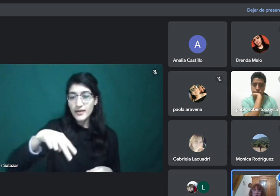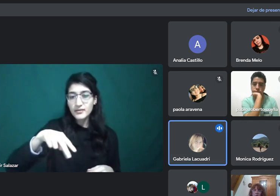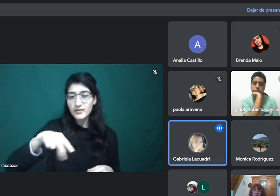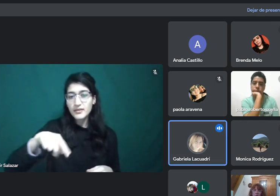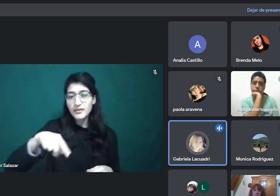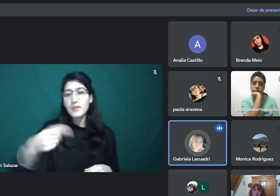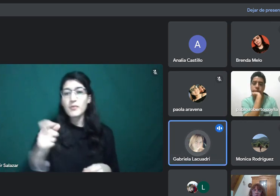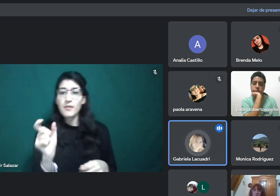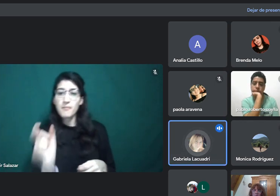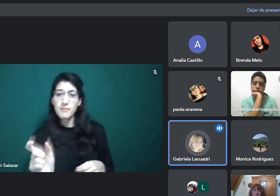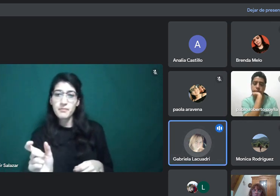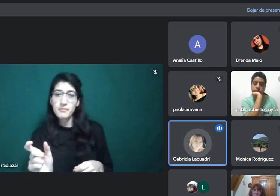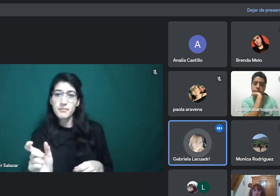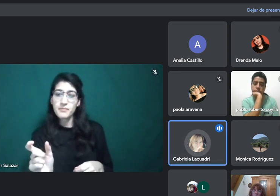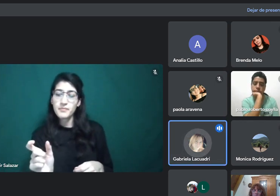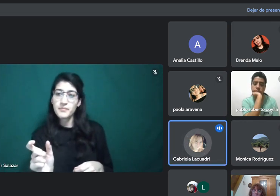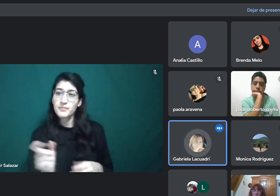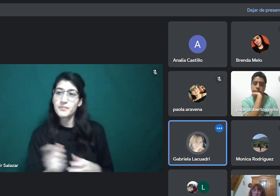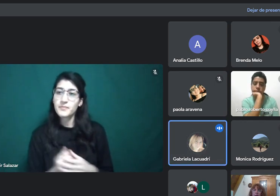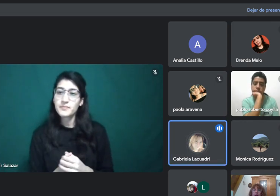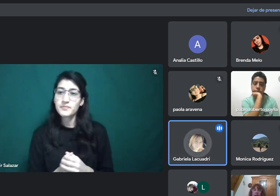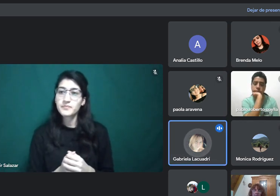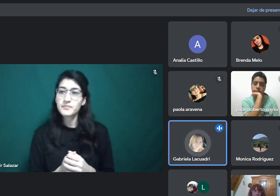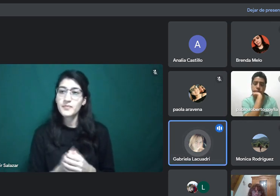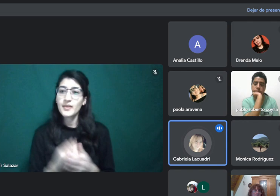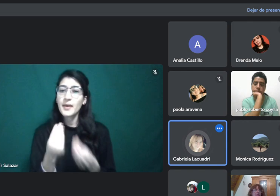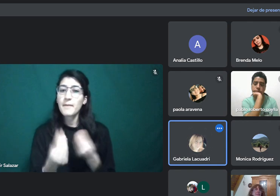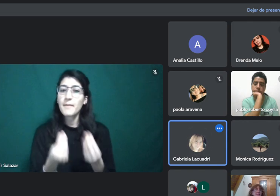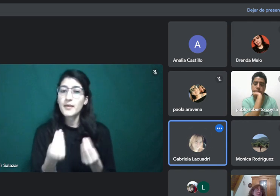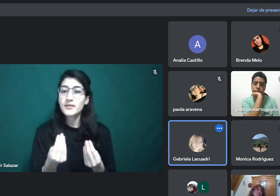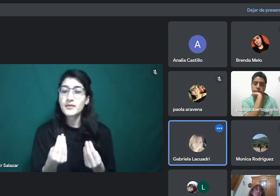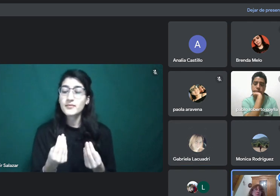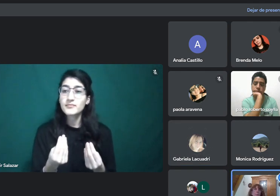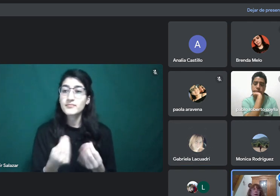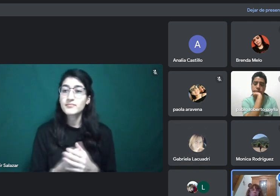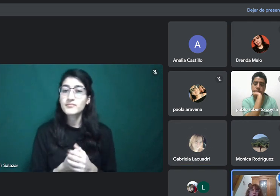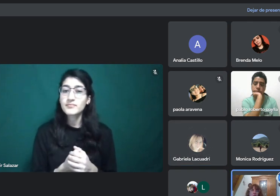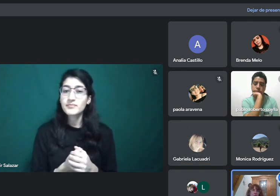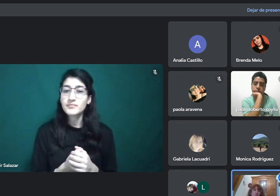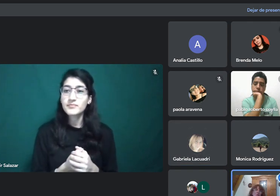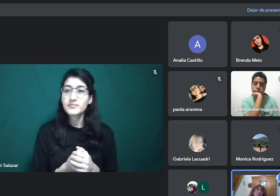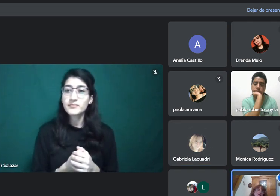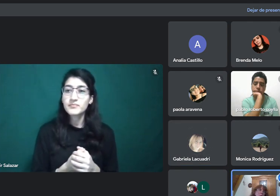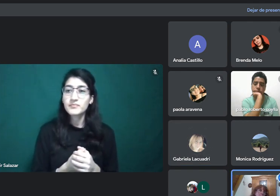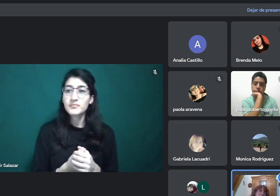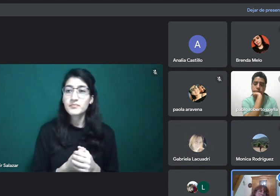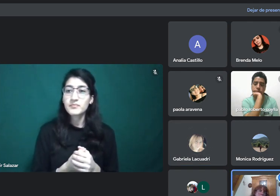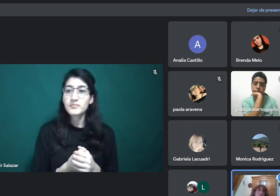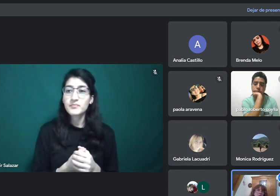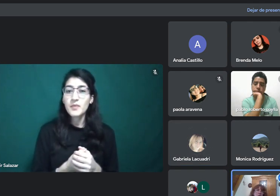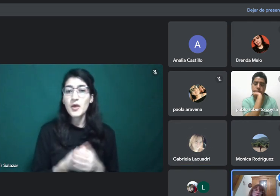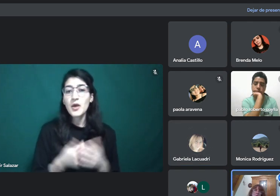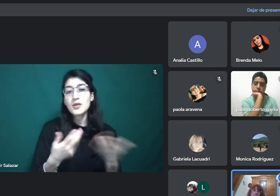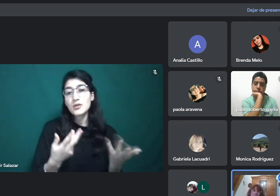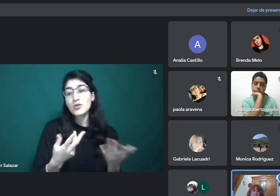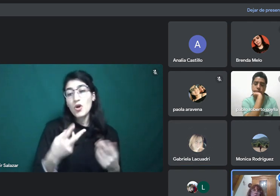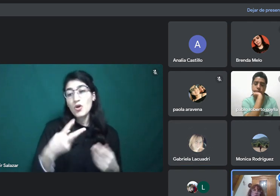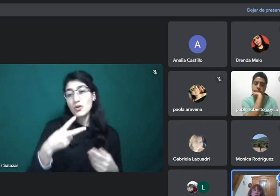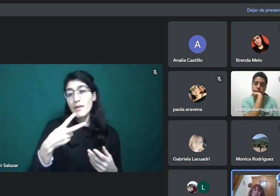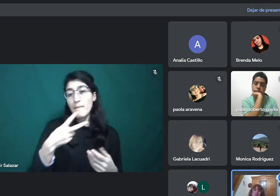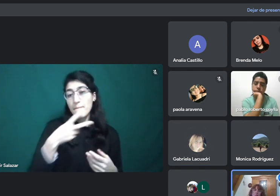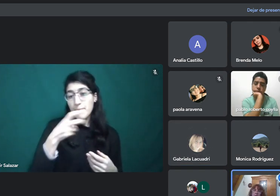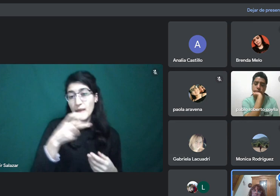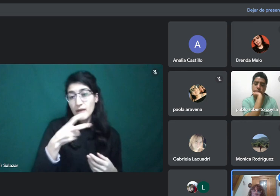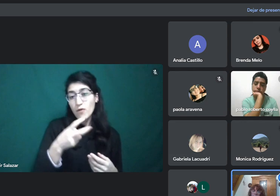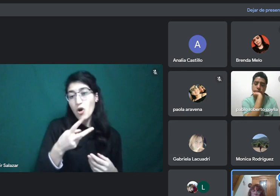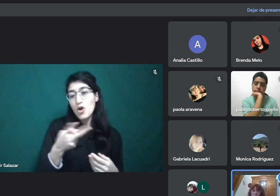Son sustantivos, numeraciones. Claro, si son verbos, son los dos verbos, si son sustantivos, son